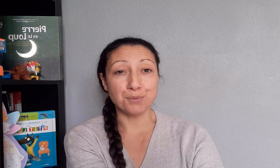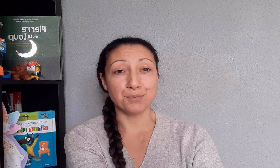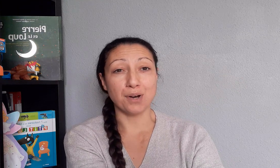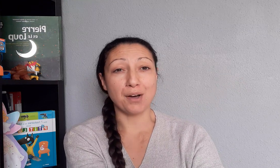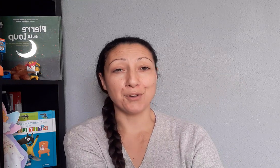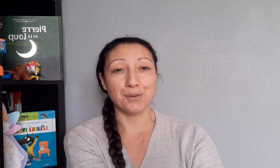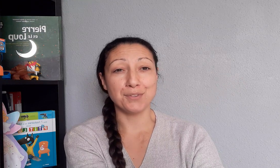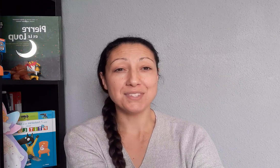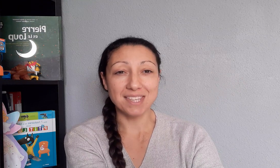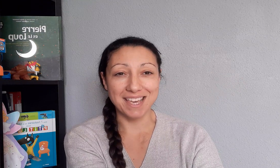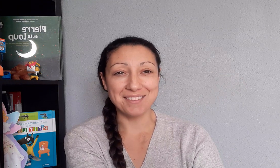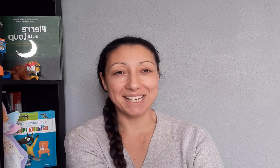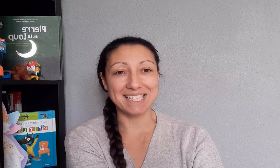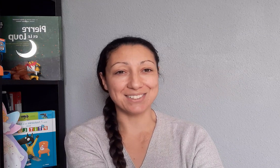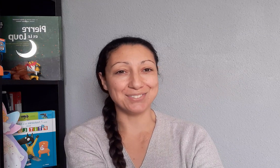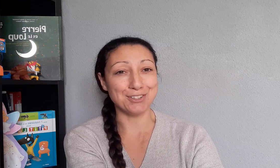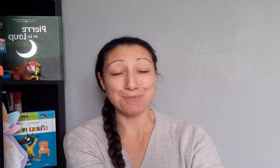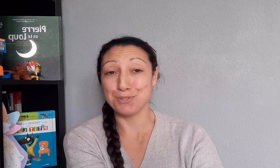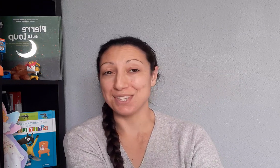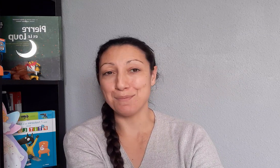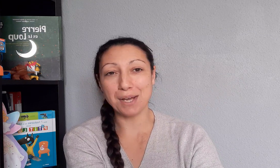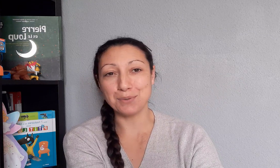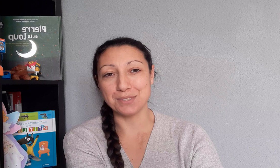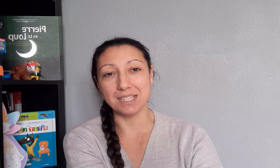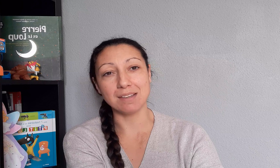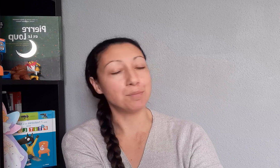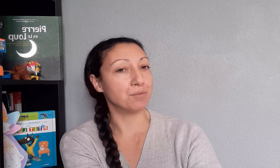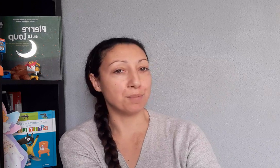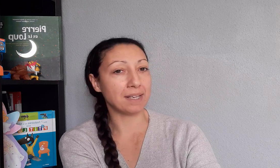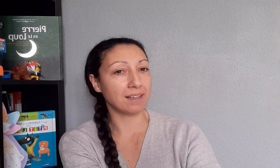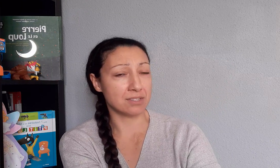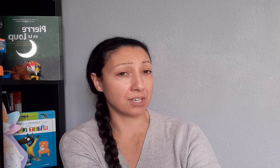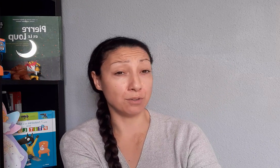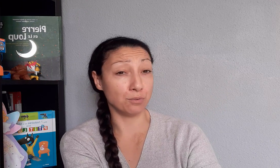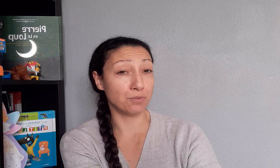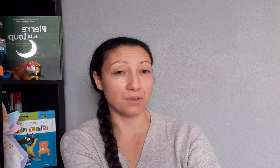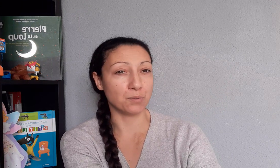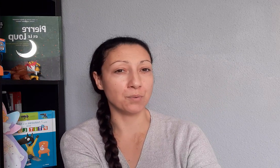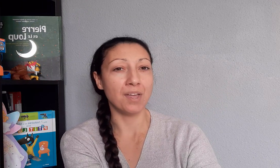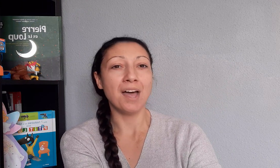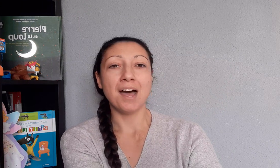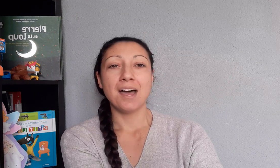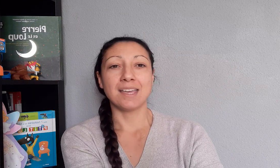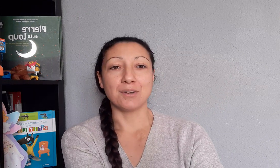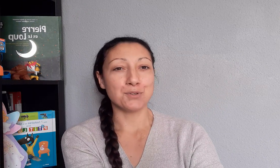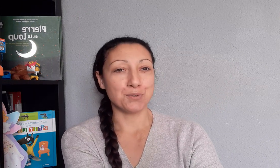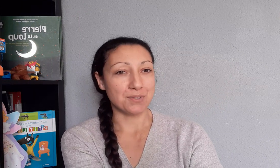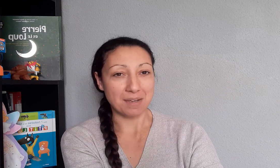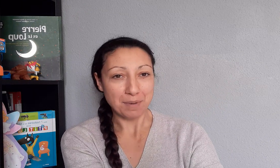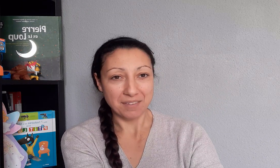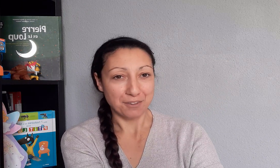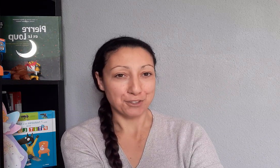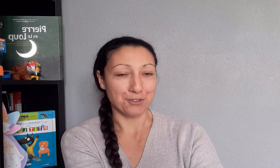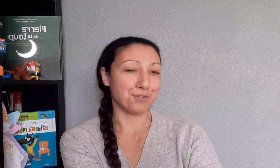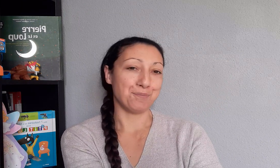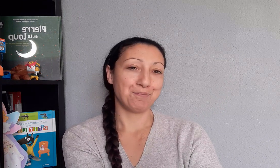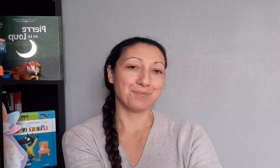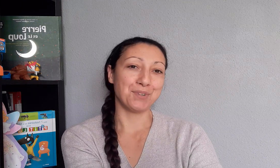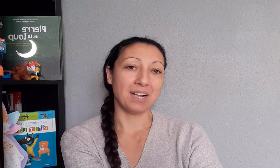pouvoir signer avec les enfants. Et puis c'est hyper ludique. puis vous partagerez de toute façon quelque chose de sympa avec votre enfant. Voilà.